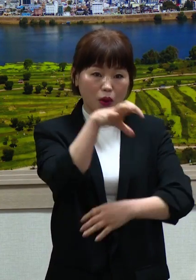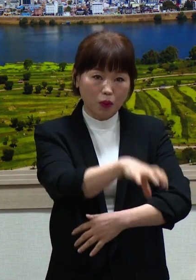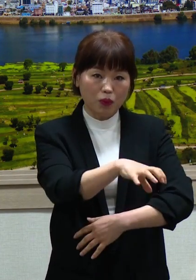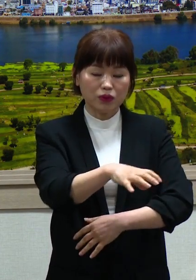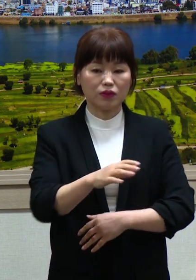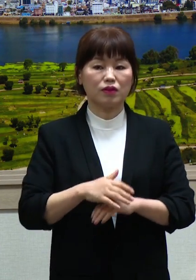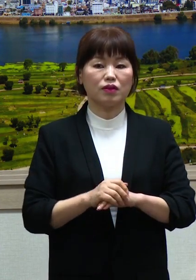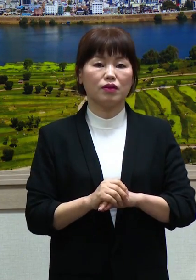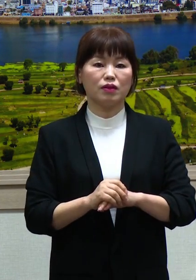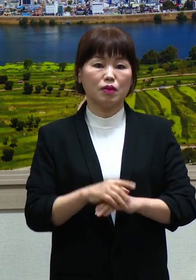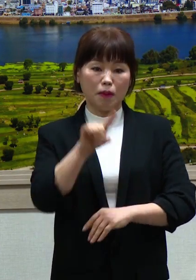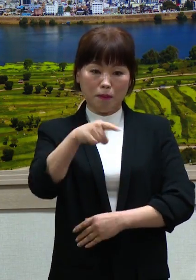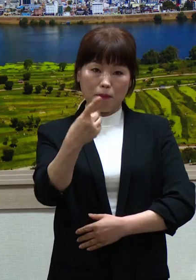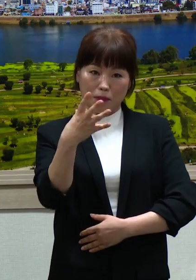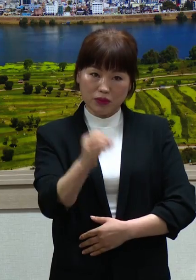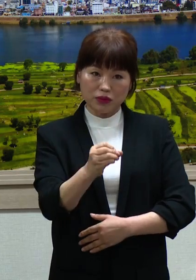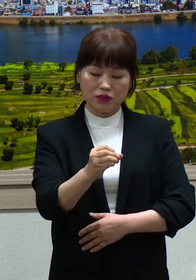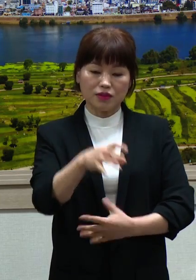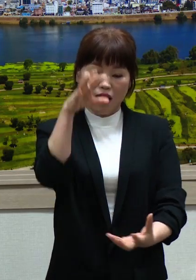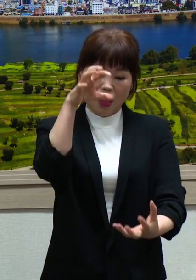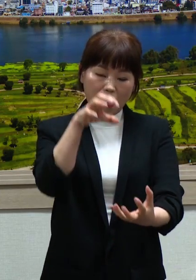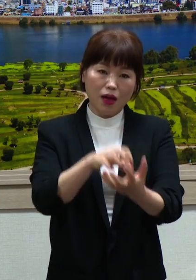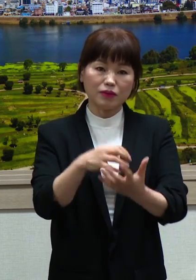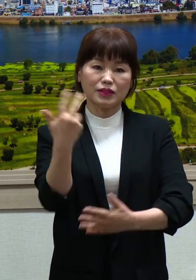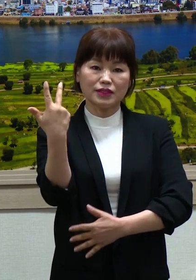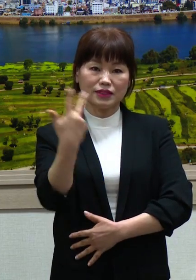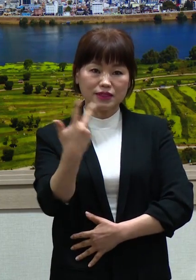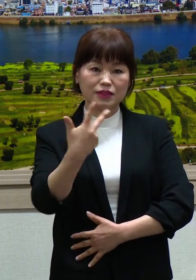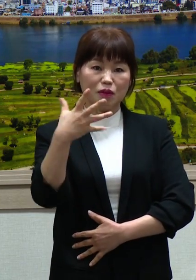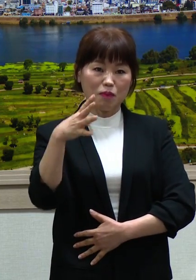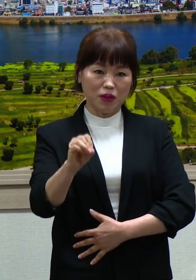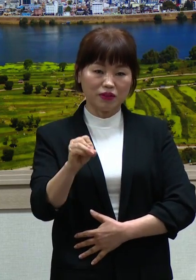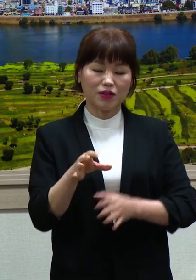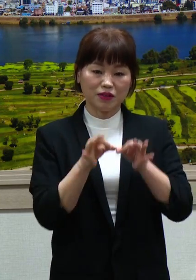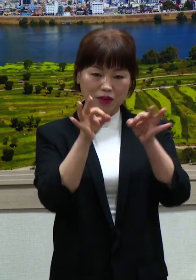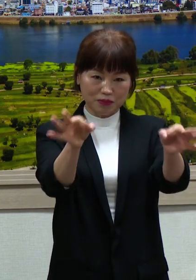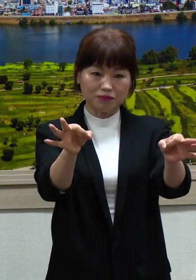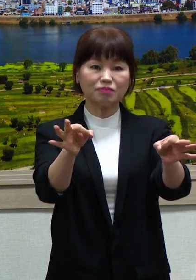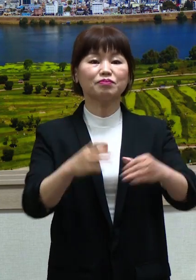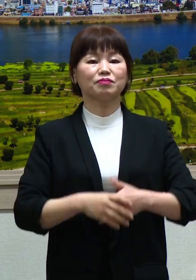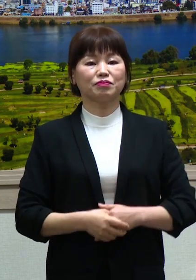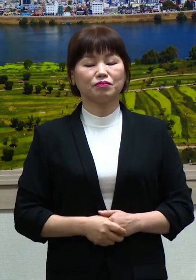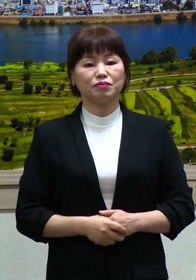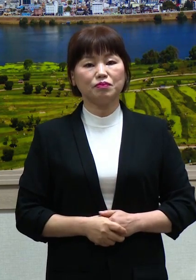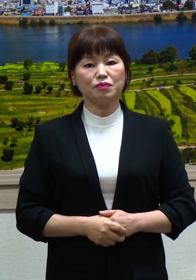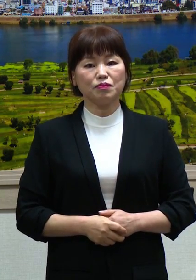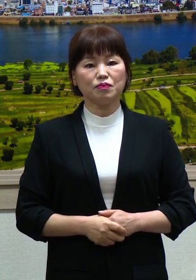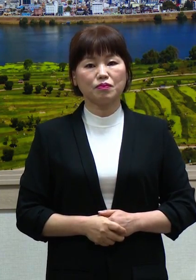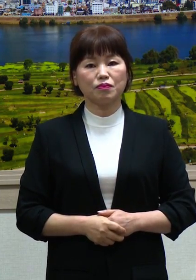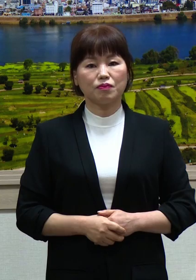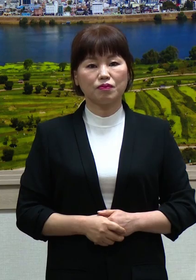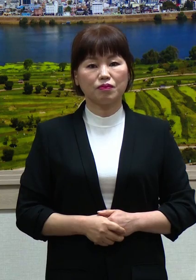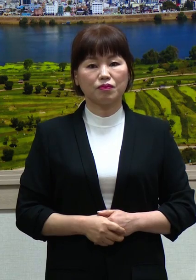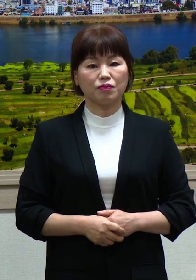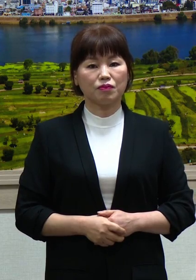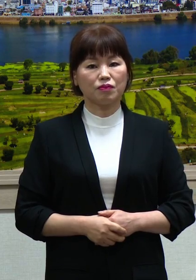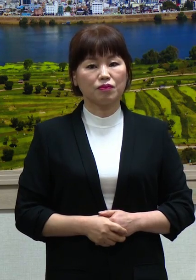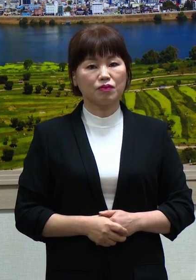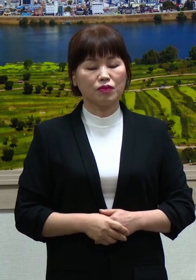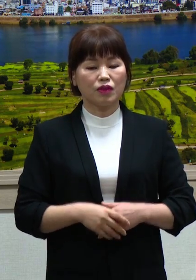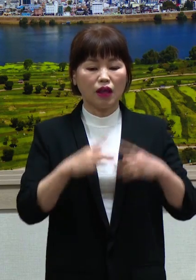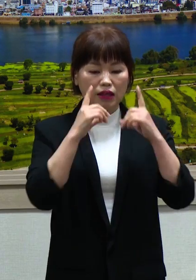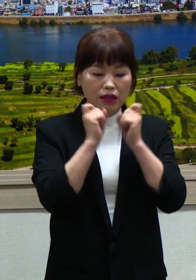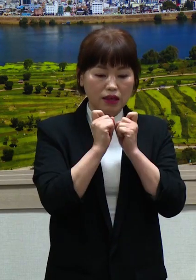총 7천만원을 양평 통보로 지급할 계획입니다. 이와 함께 소상공인에게